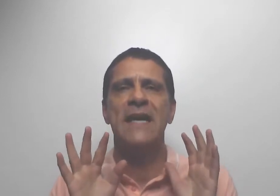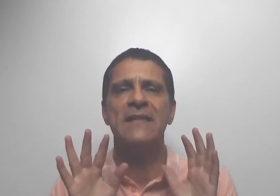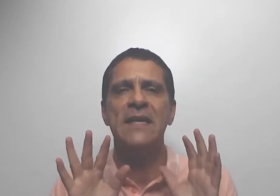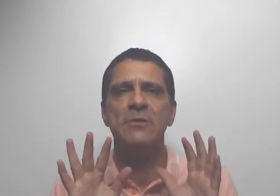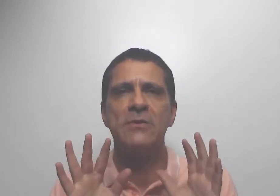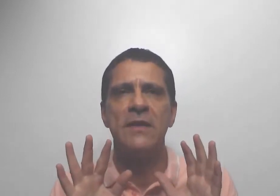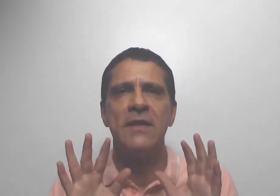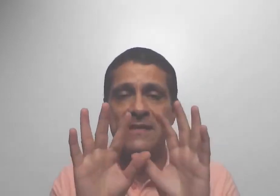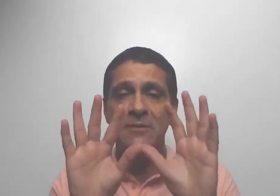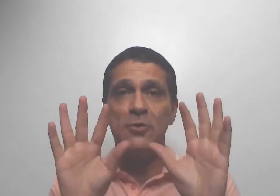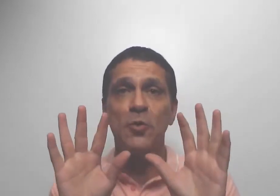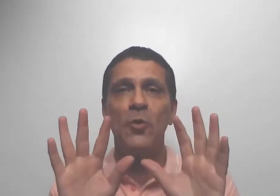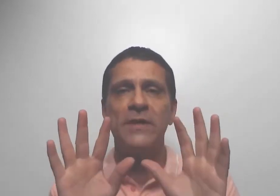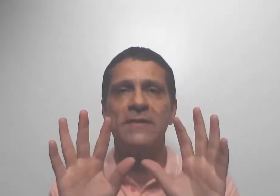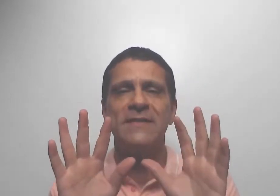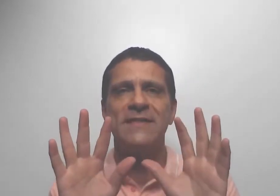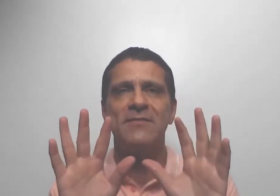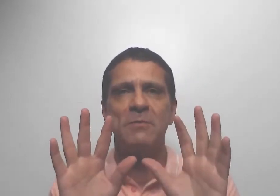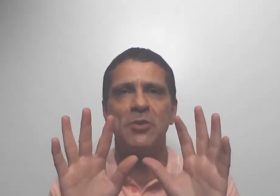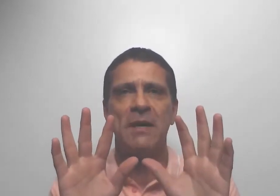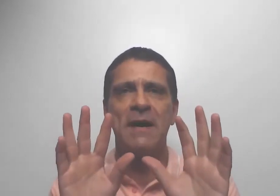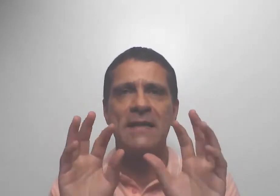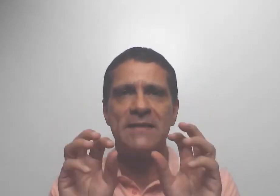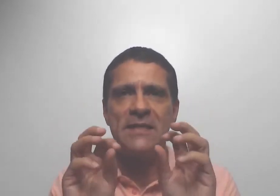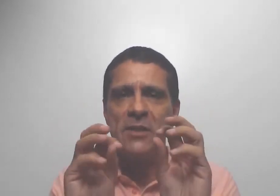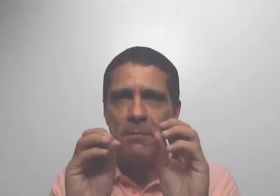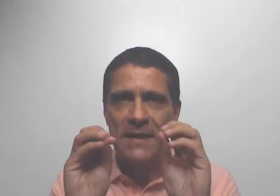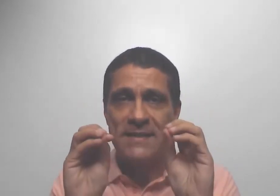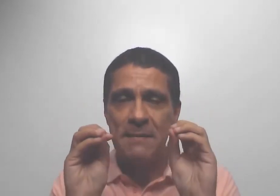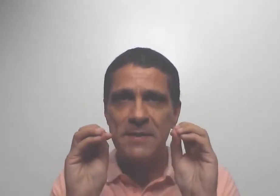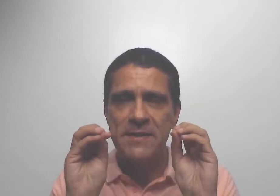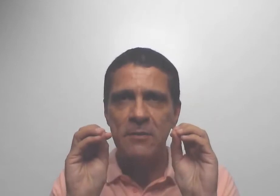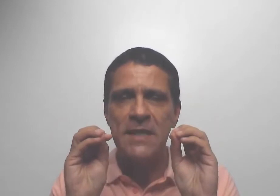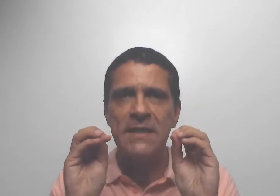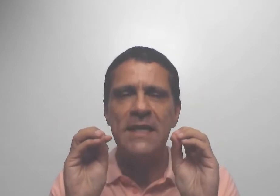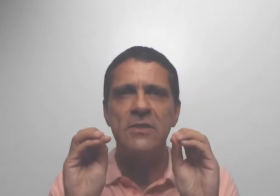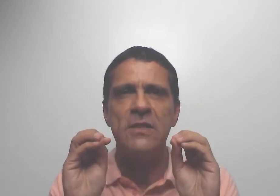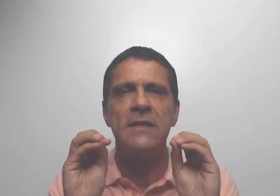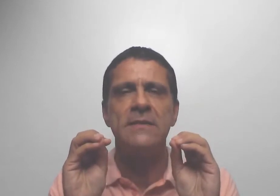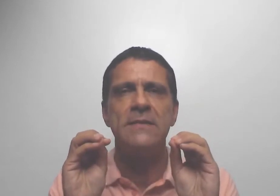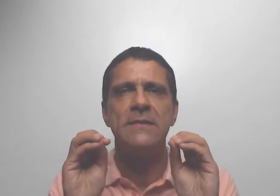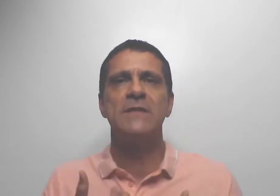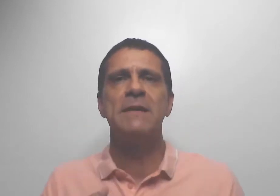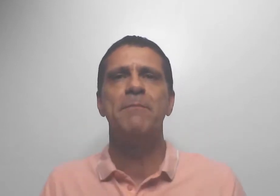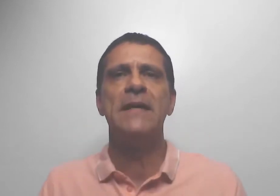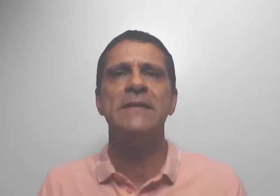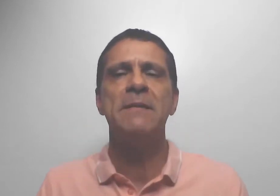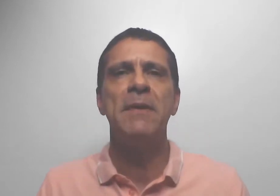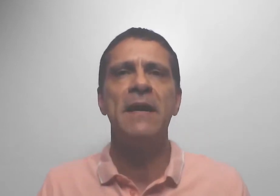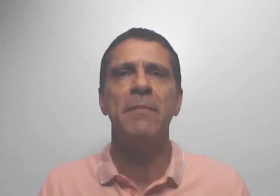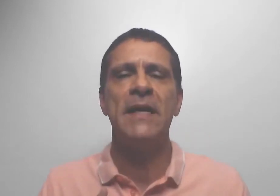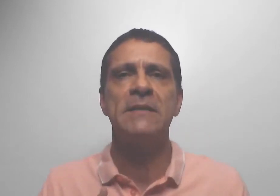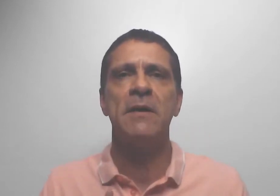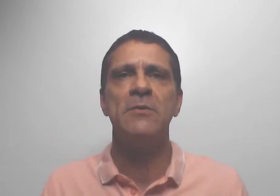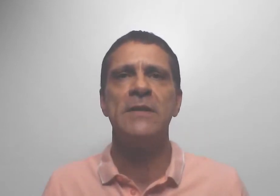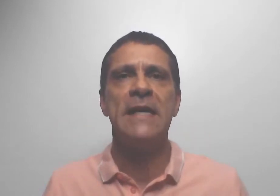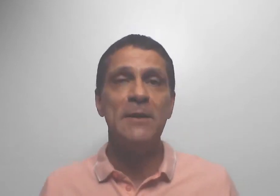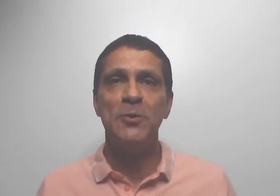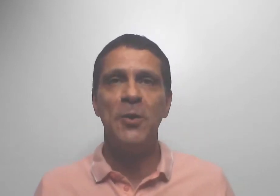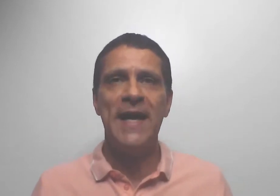verdadeiros sensores, vamos chamar assim, de percepção de energias. É você perceber pelas mãos. Tanto